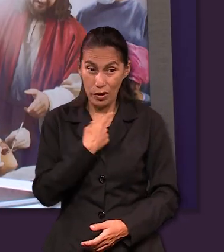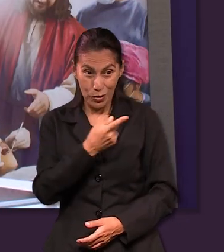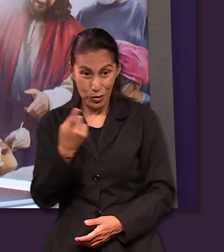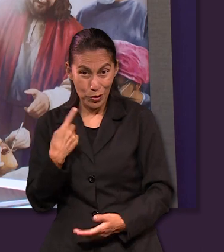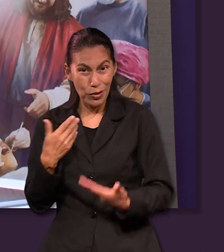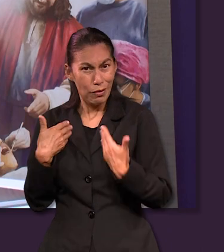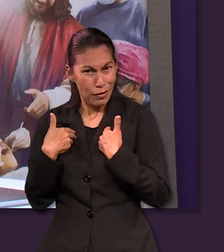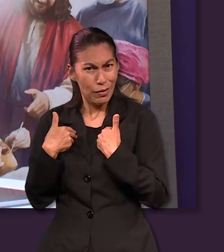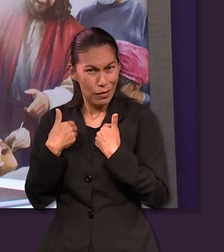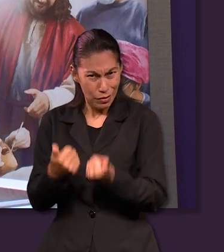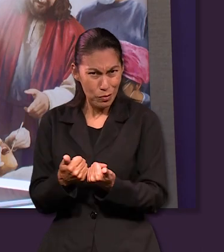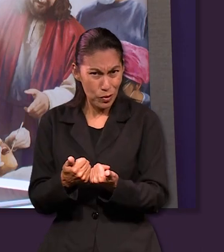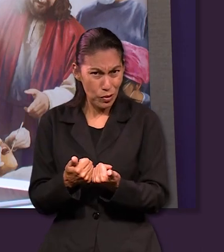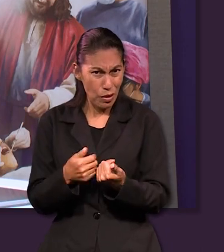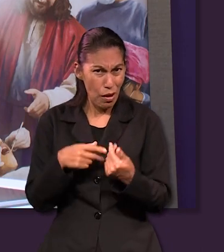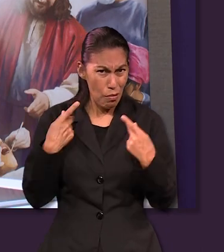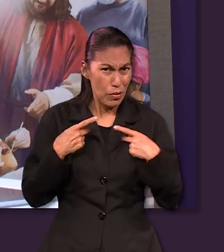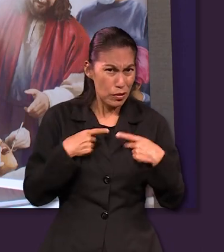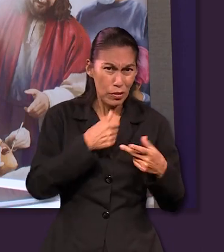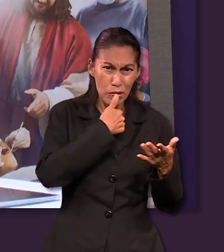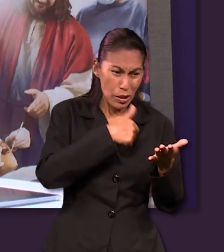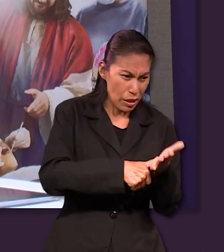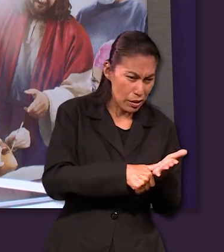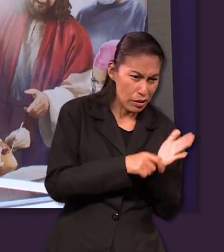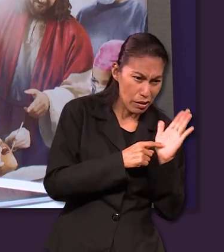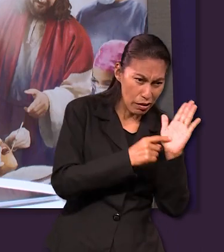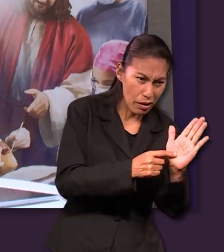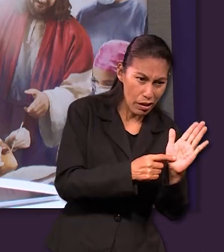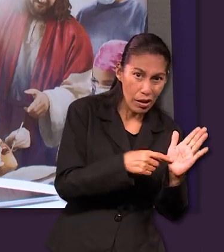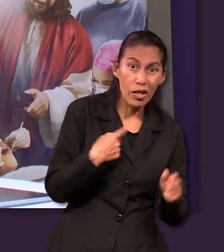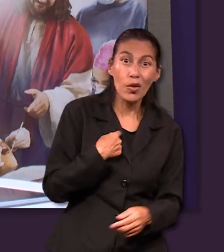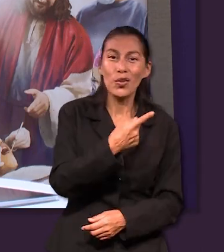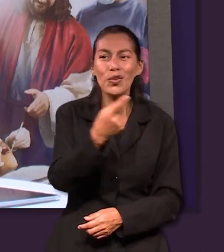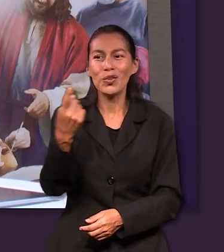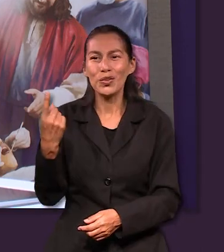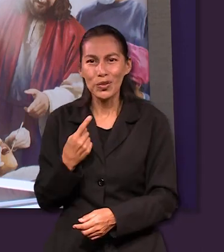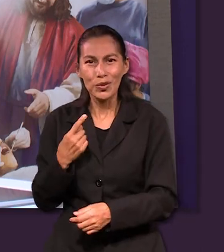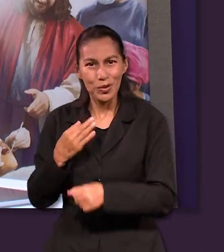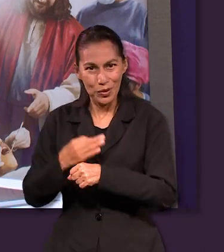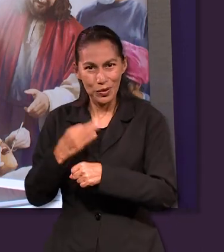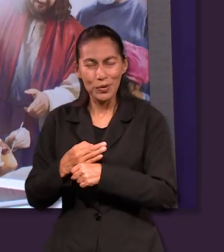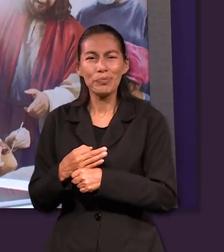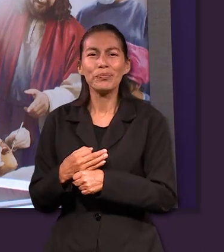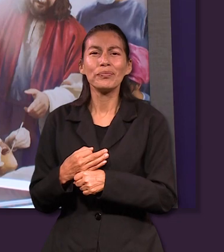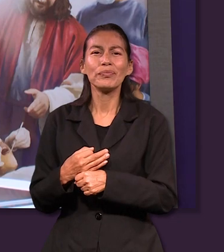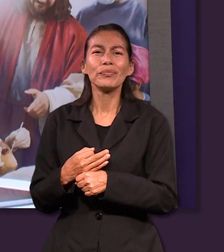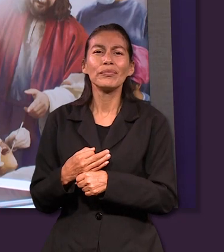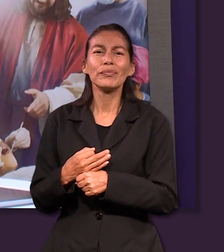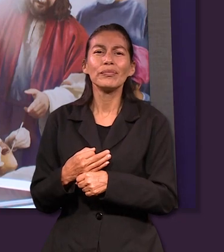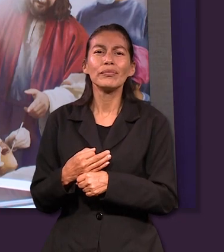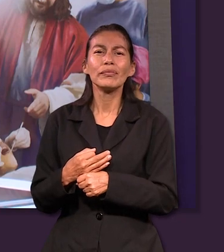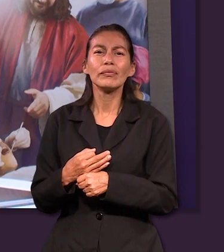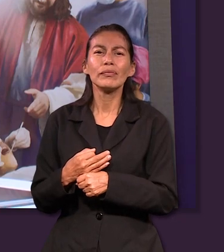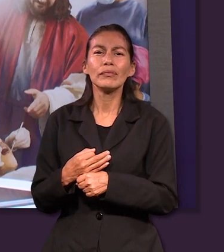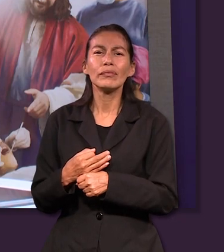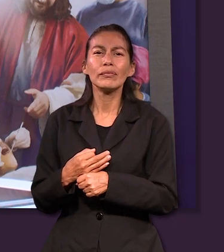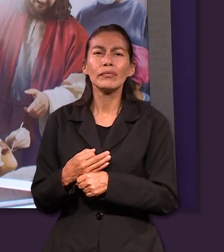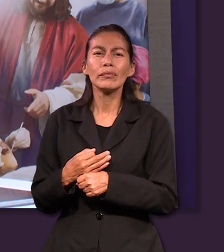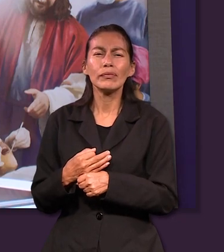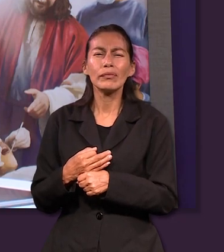lo que Pedro quiere que entendamos no solamente a quienes les dirige la carta sino nosotros hoy día es